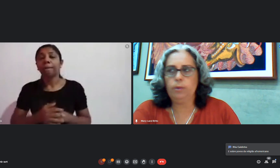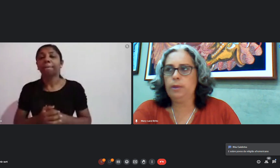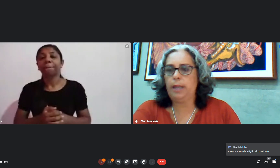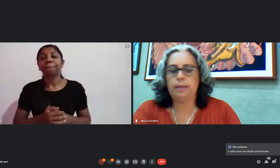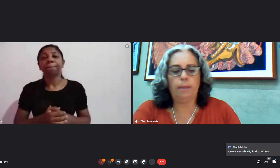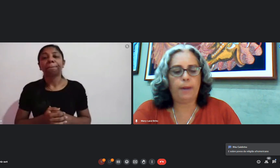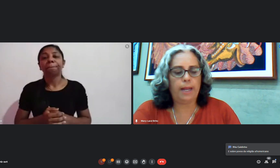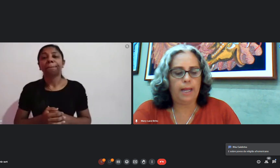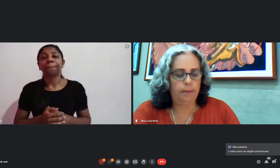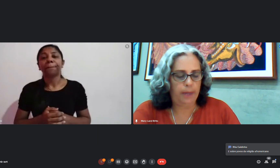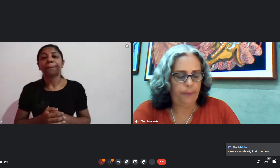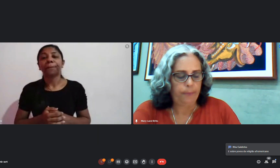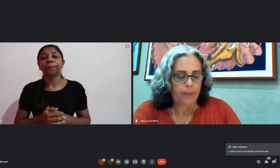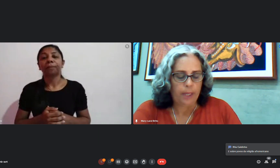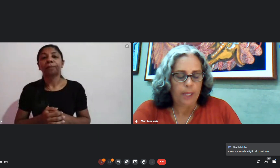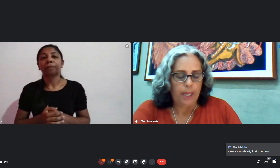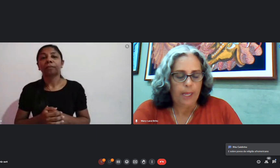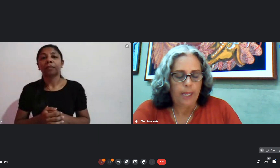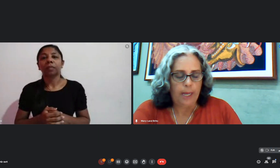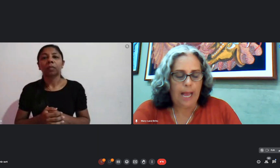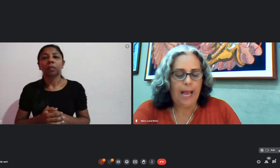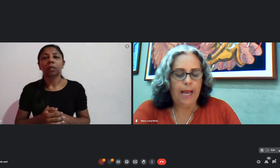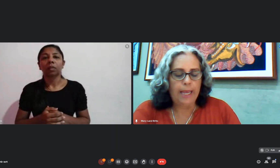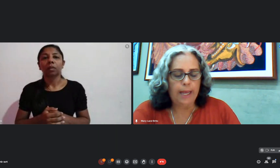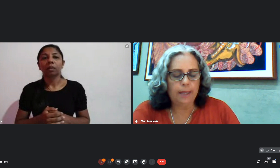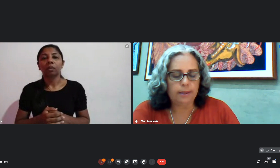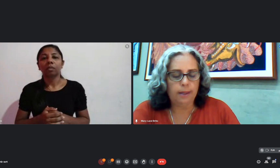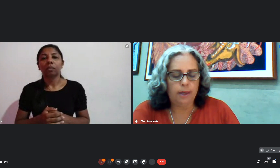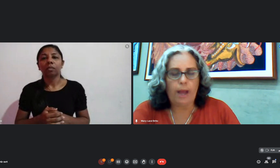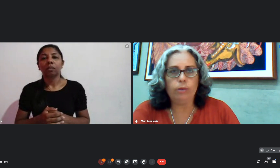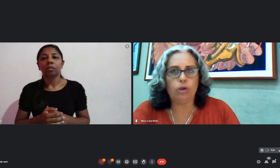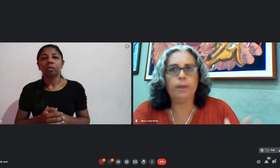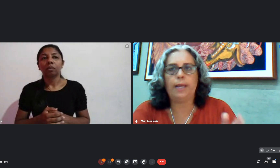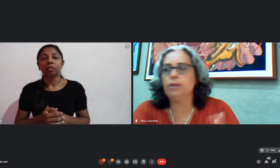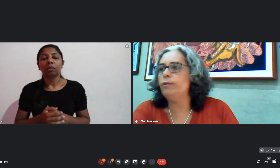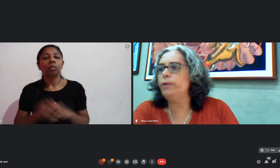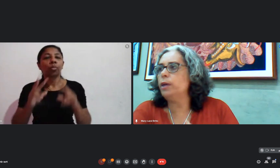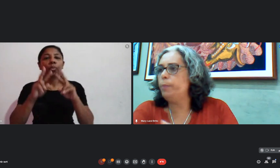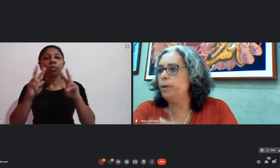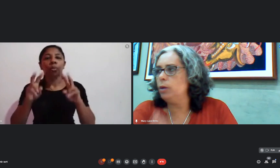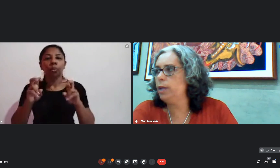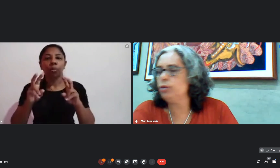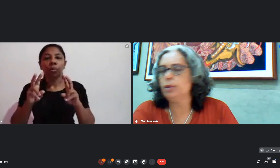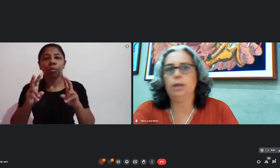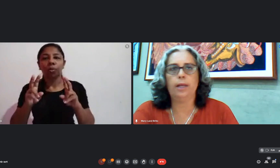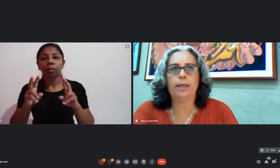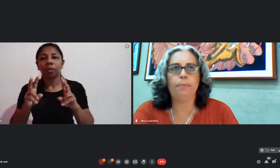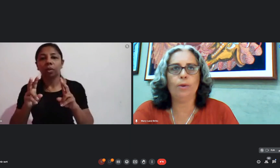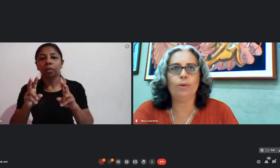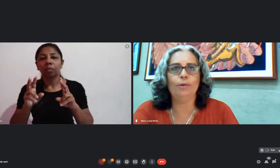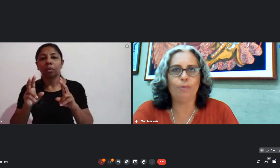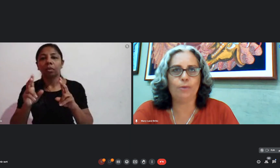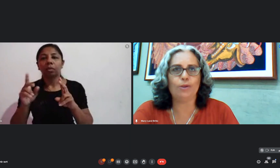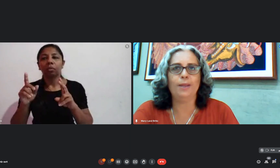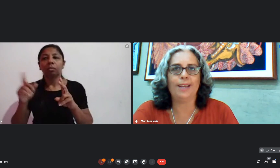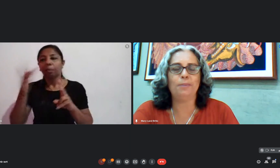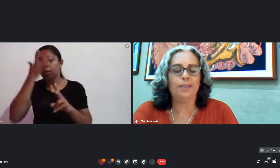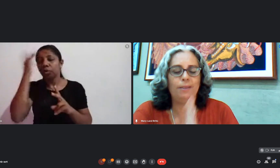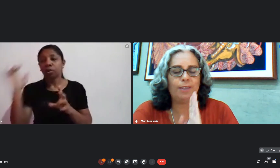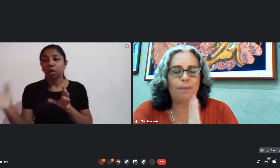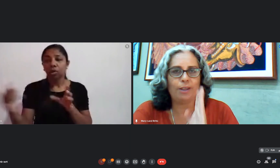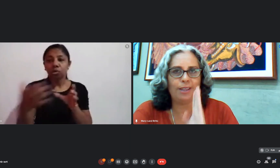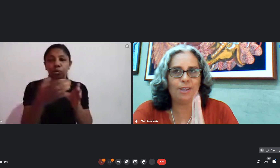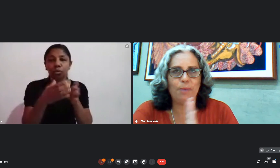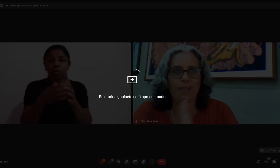vamos trazer para cá também em relação aí os comentários estão vindo aqui o pessoal está juntando daqui a pouco eu vou para os comentários